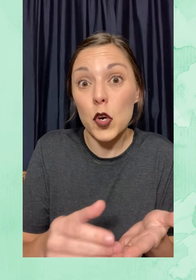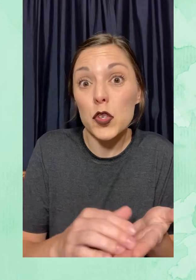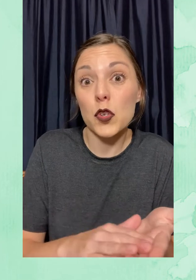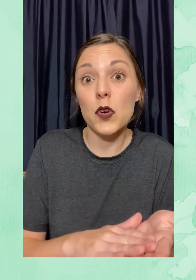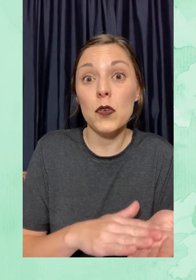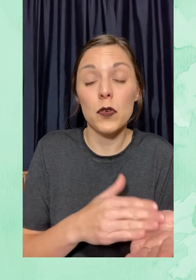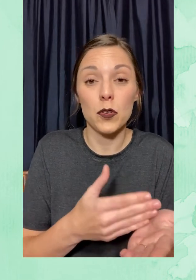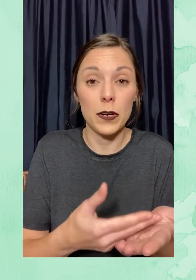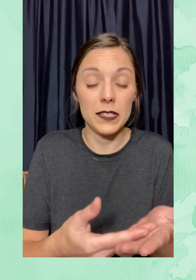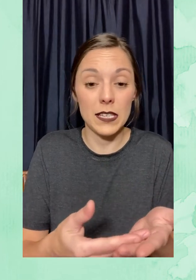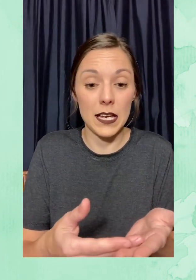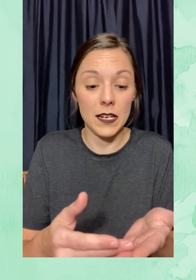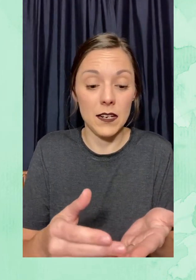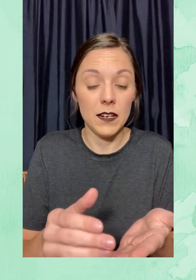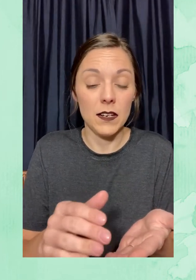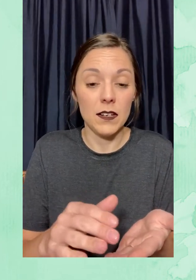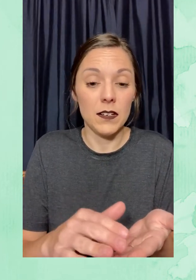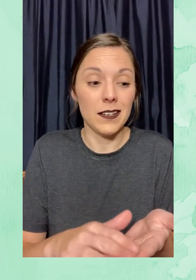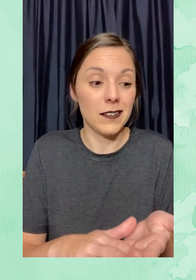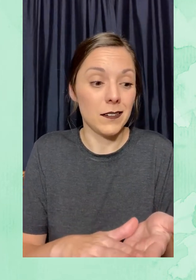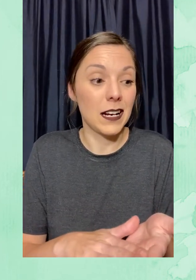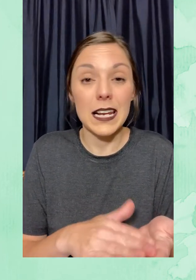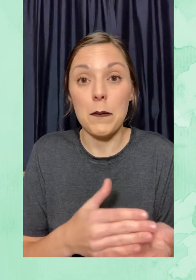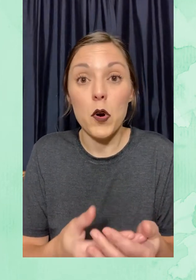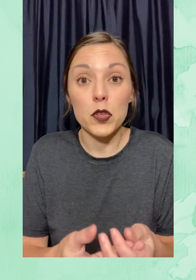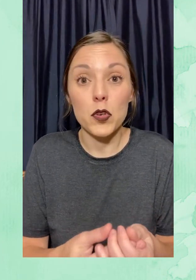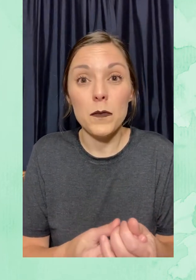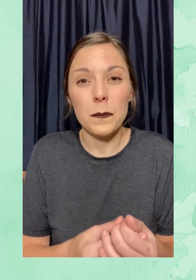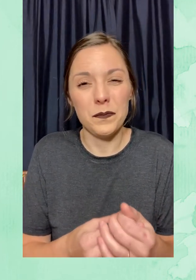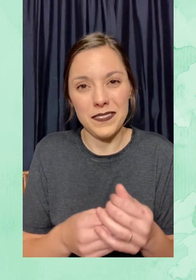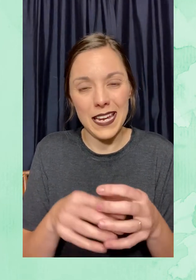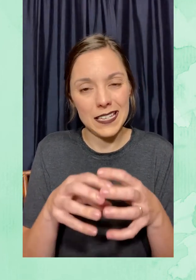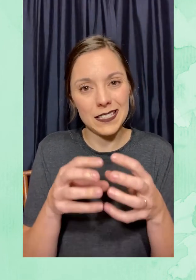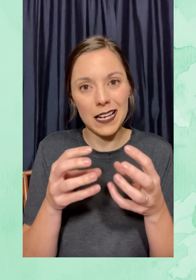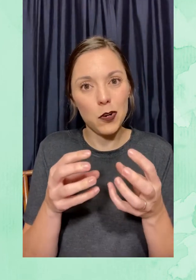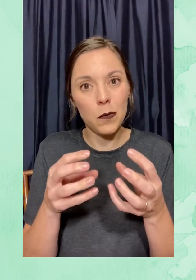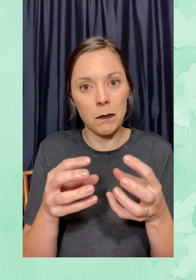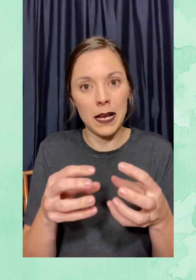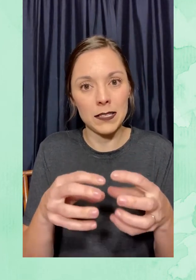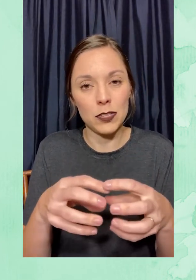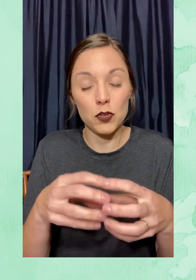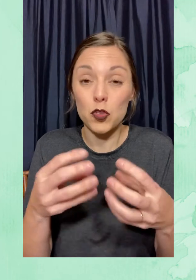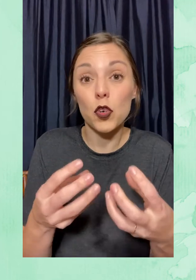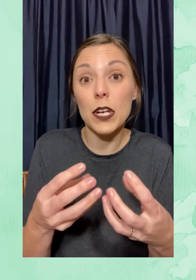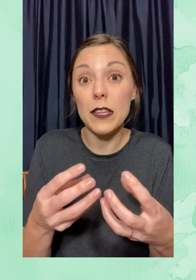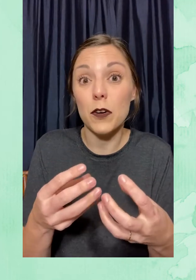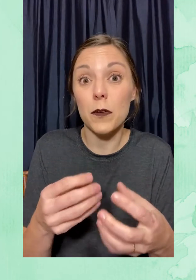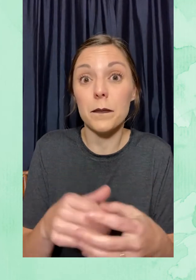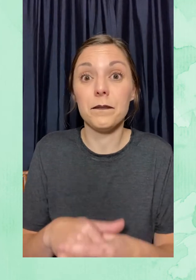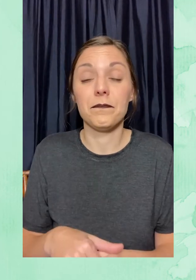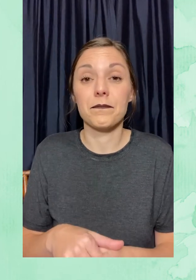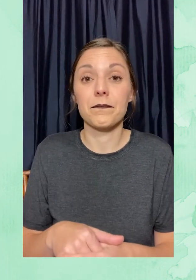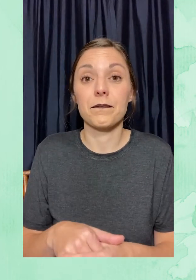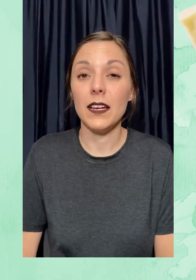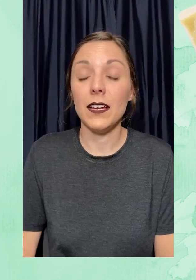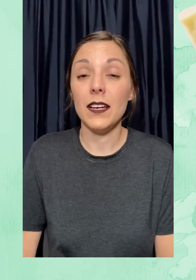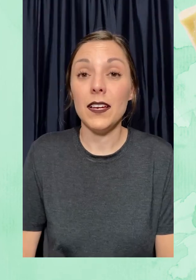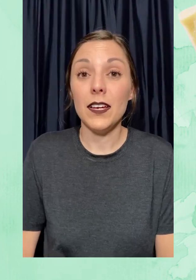grasoso, no es tan cremoso, es algo más sólido.